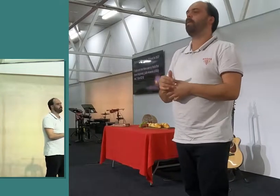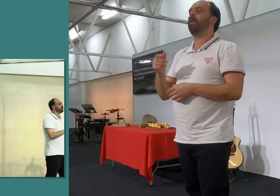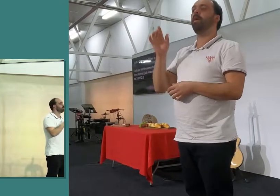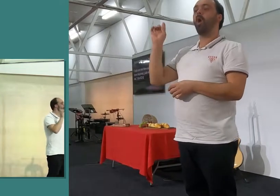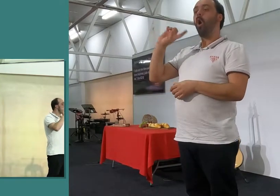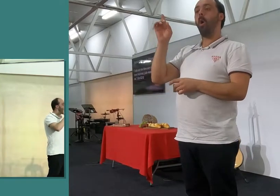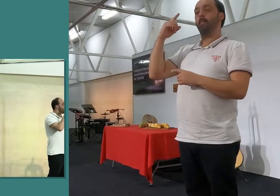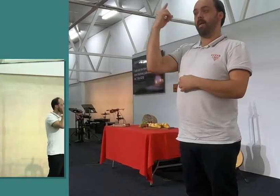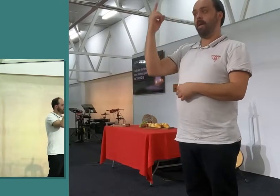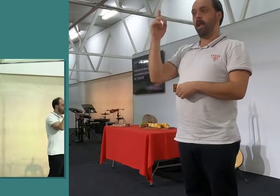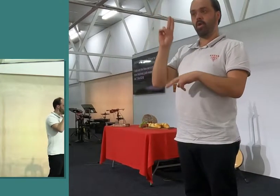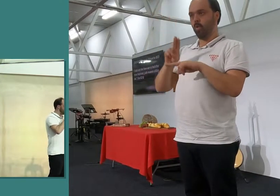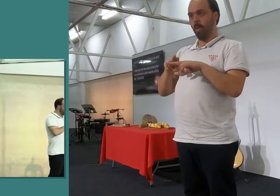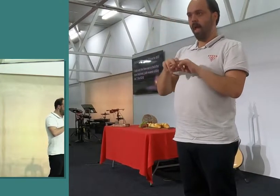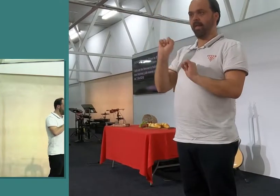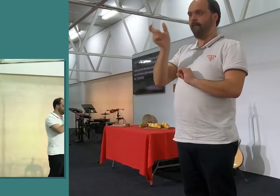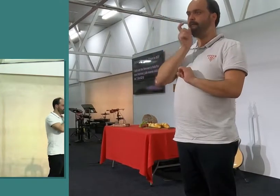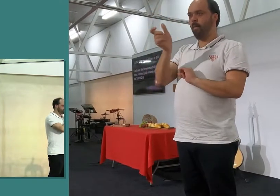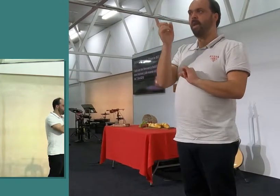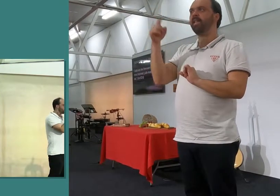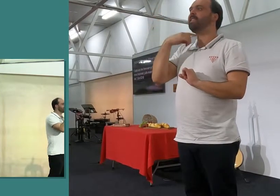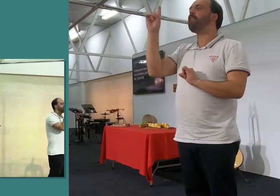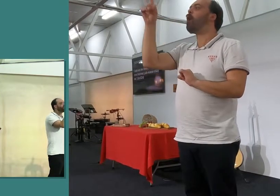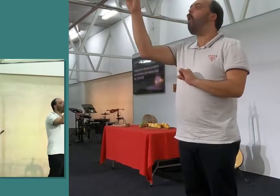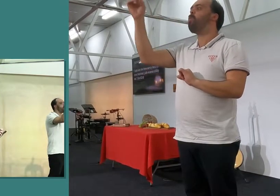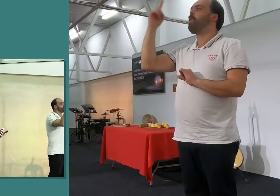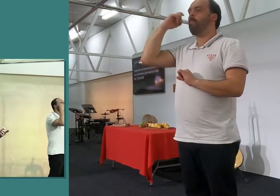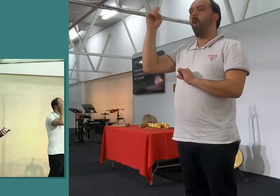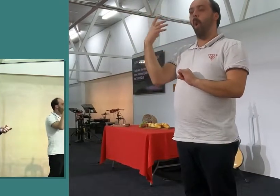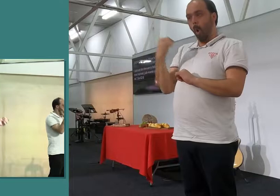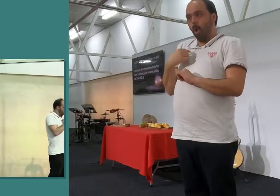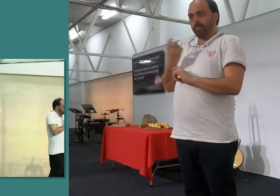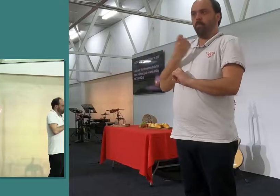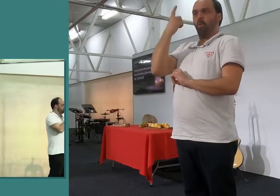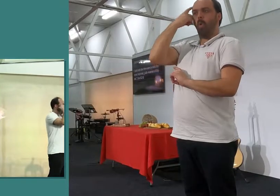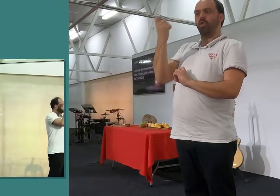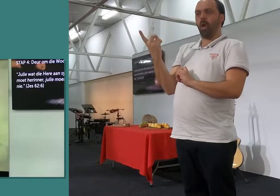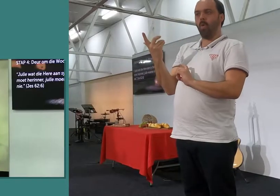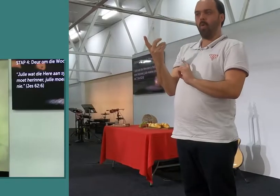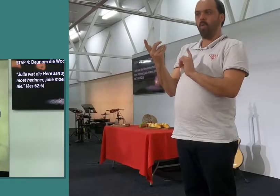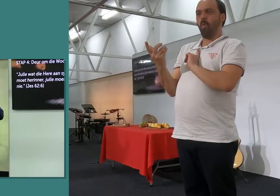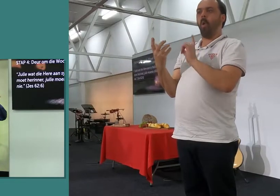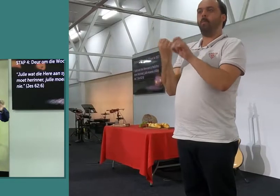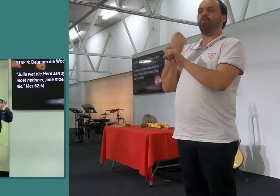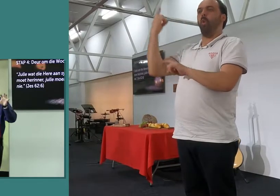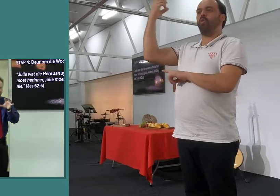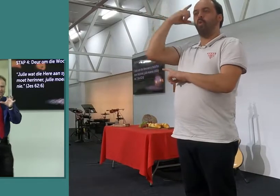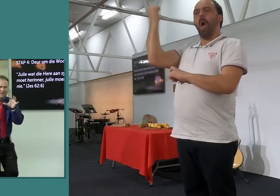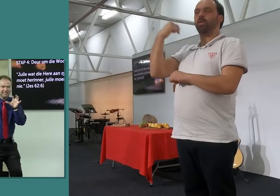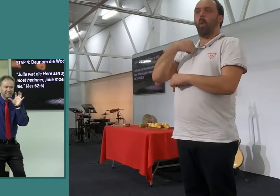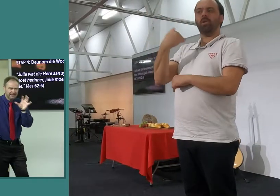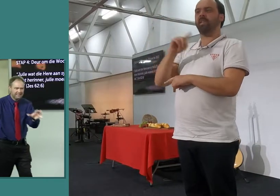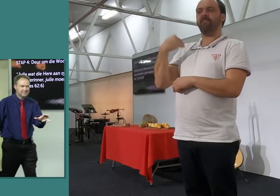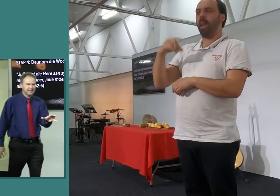nodig het om herinner te word, in sy woord nie, maar ek en jy het nodig om herinner te word, nou, vir beel jy ons af, jy van die verse wat jy nou net gelees het,